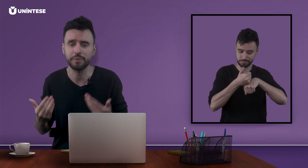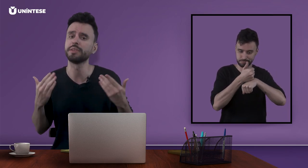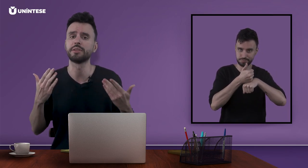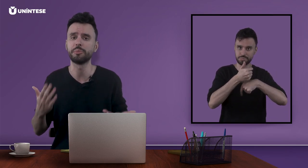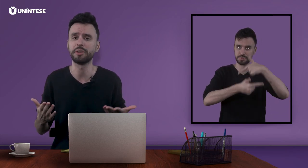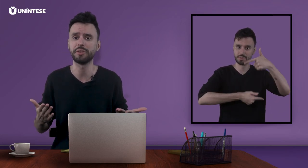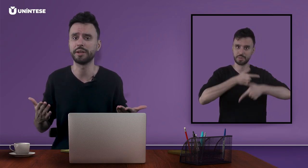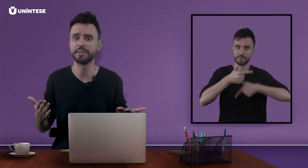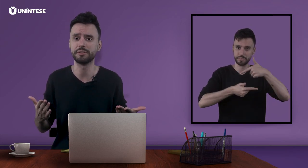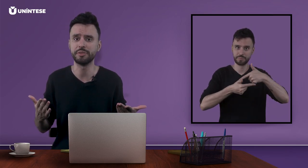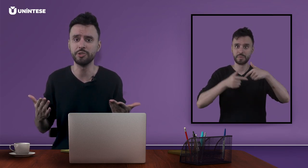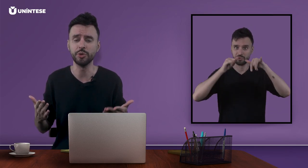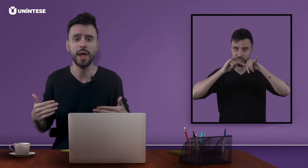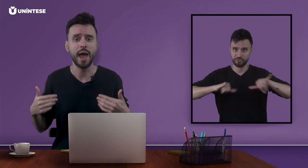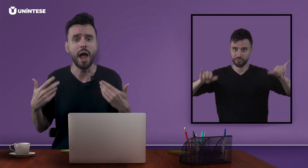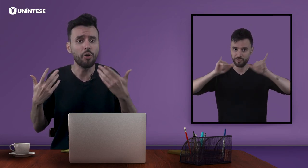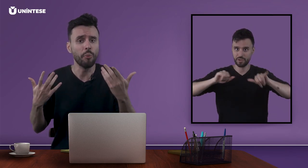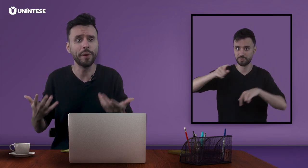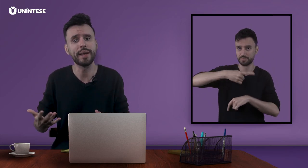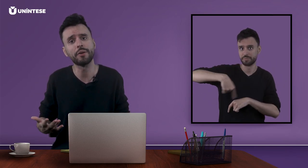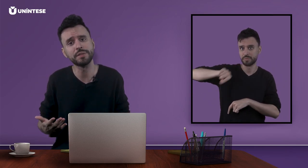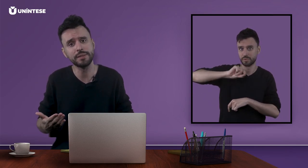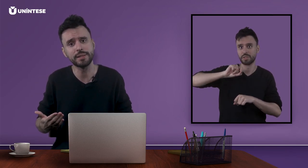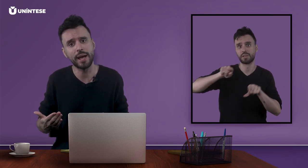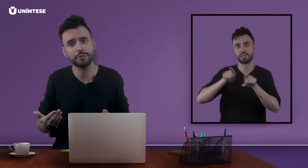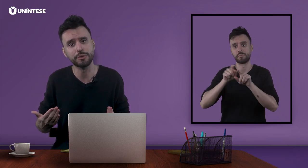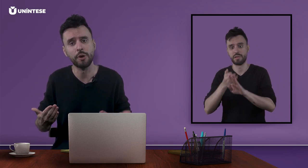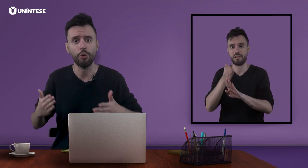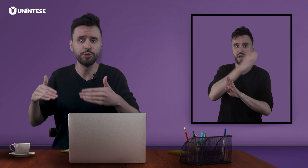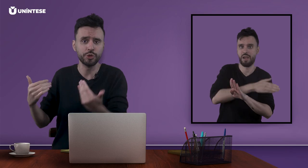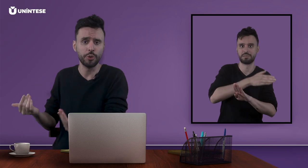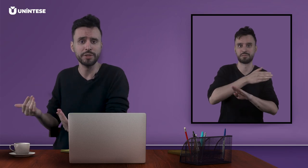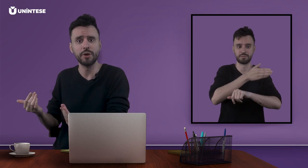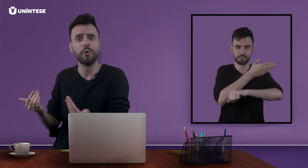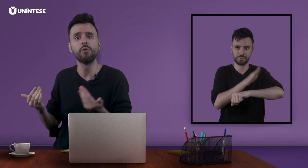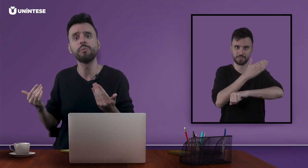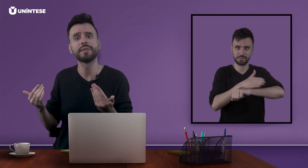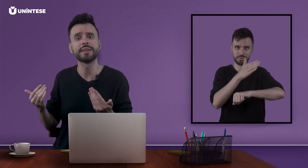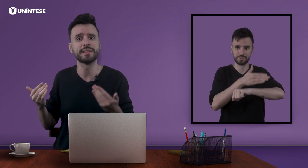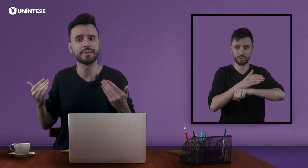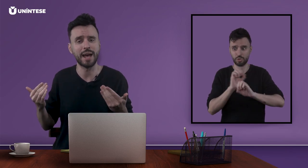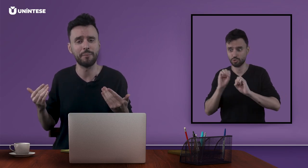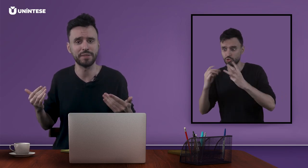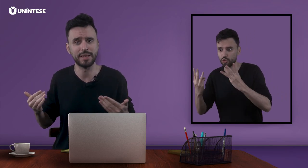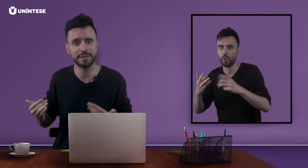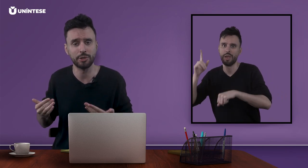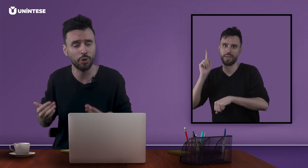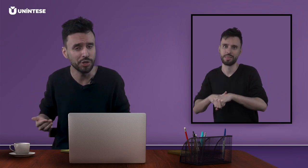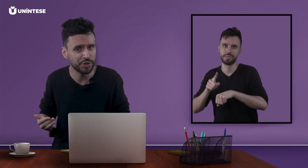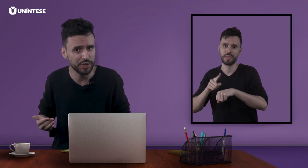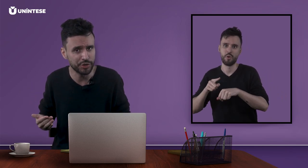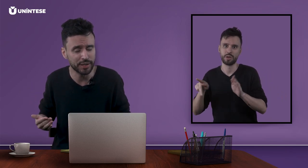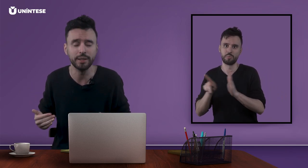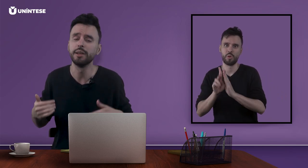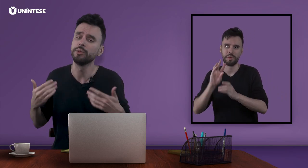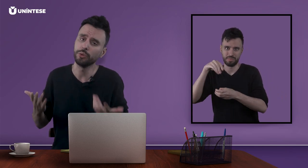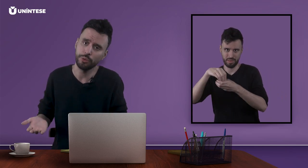aproveitando para falar nesse vídeo, acompanhar os ensaios. O show é só uma das etapas dessa logística no